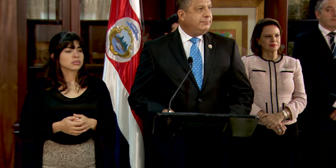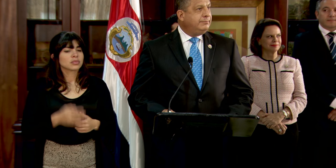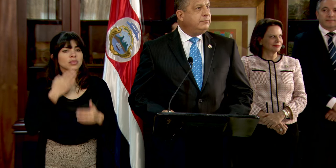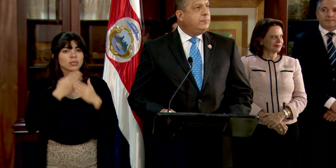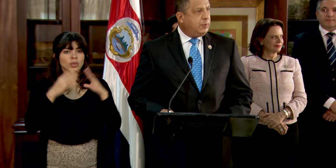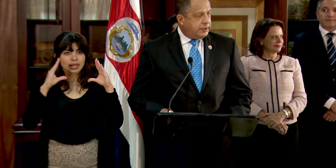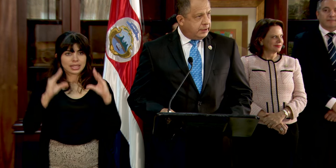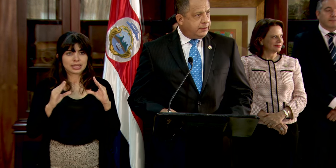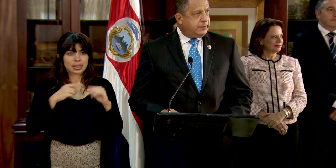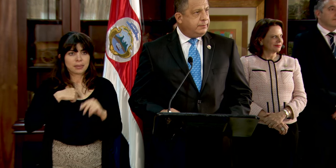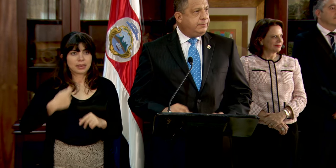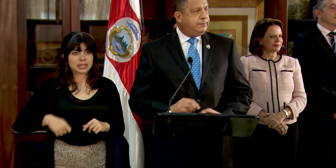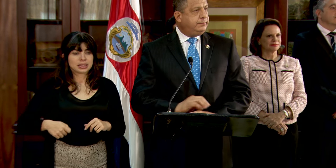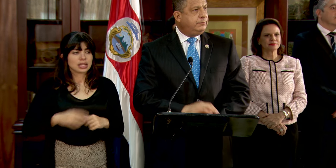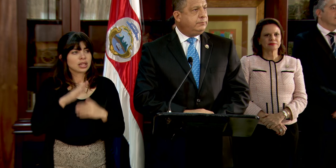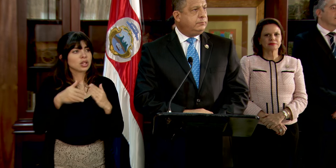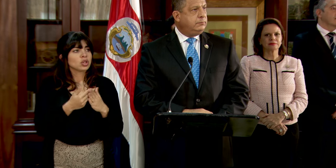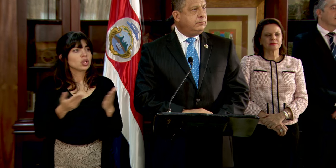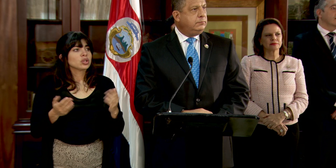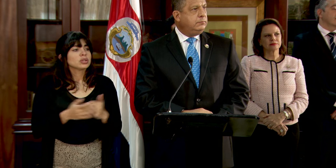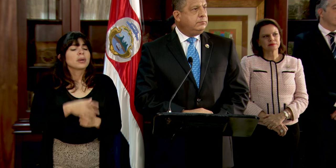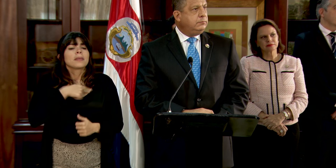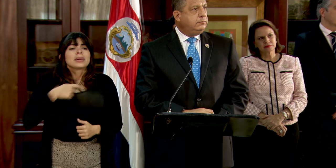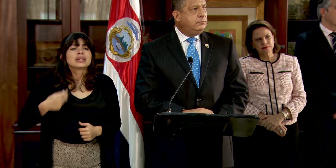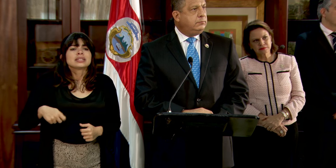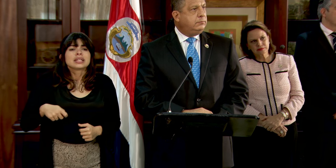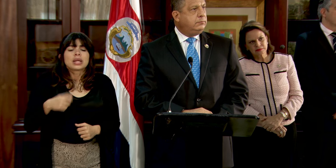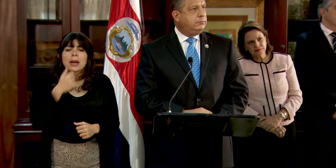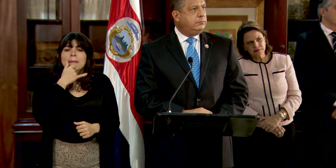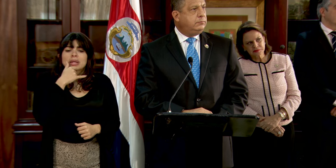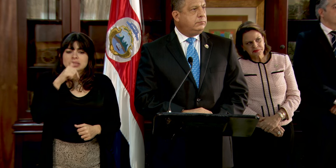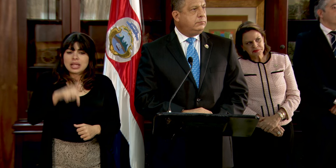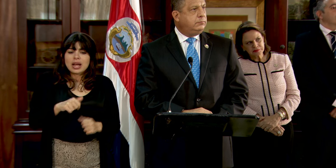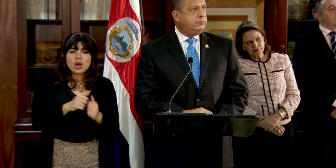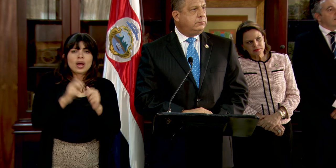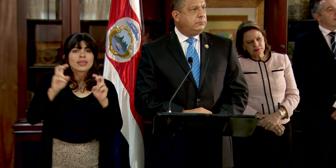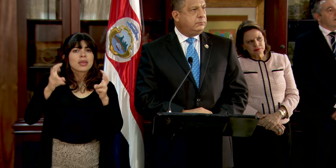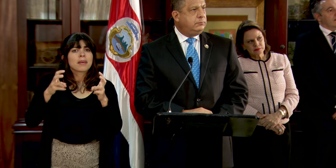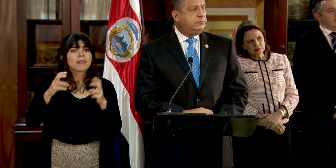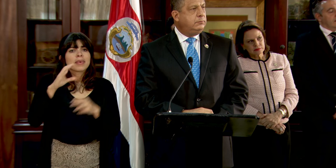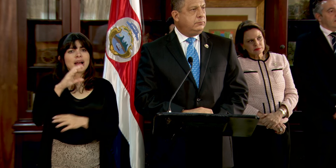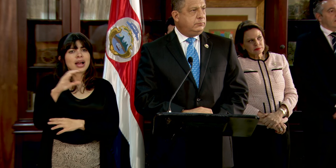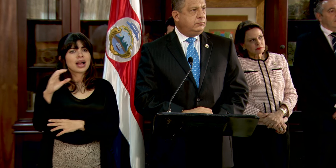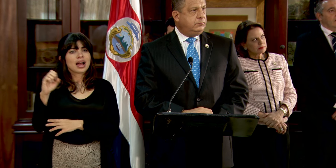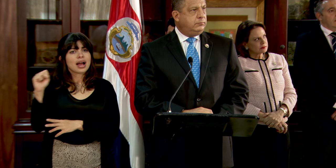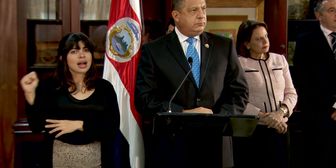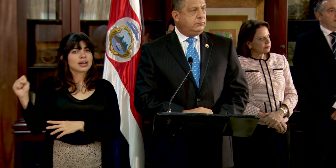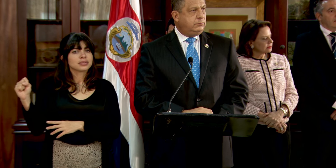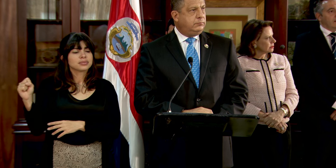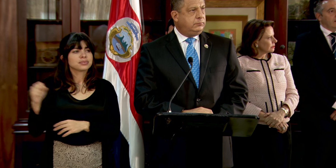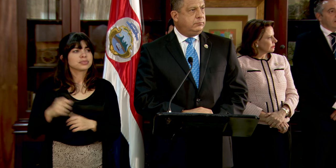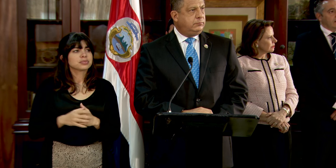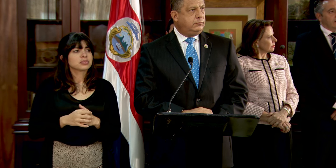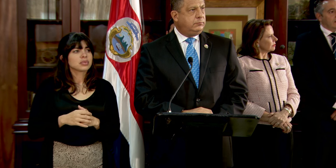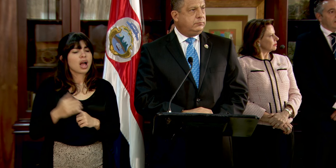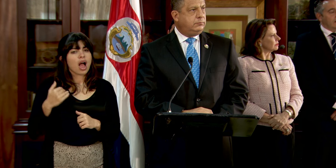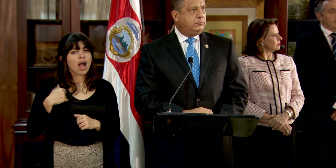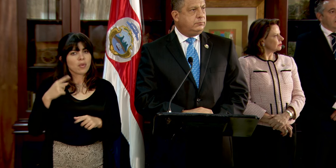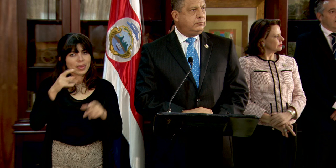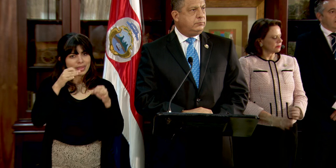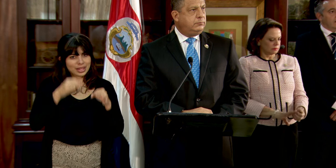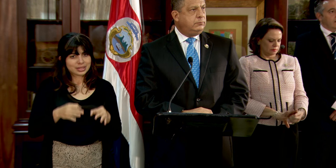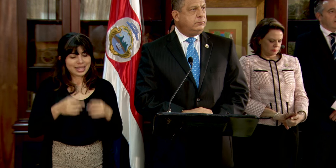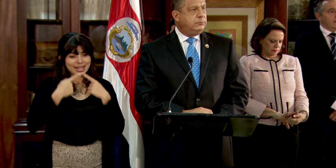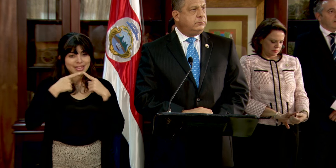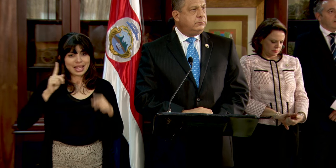Buenas tardes, presidente y a todos. Presidente, ¿qué pasa acá con el tema de la caja? Había una decisión